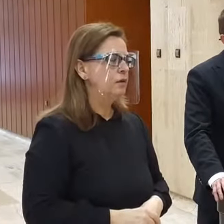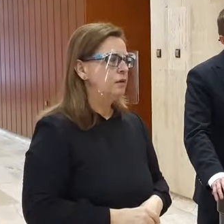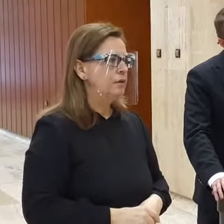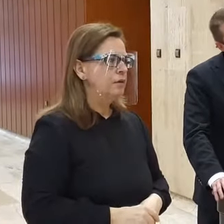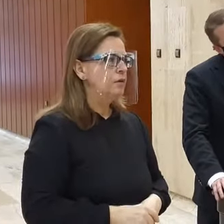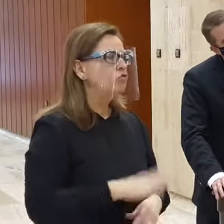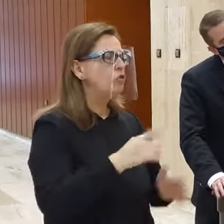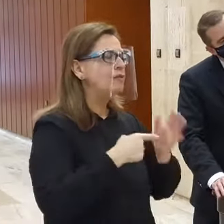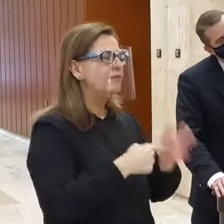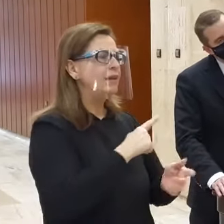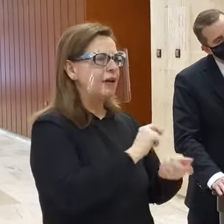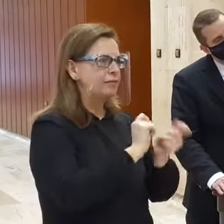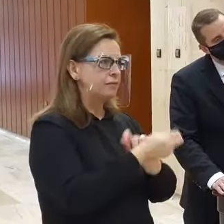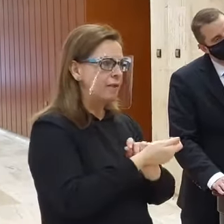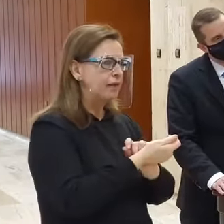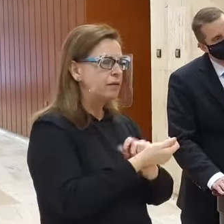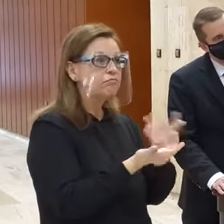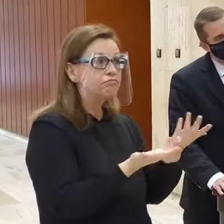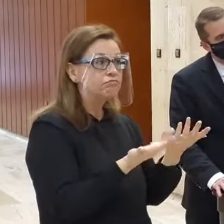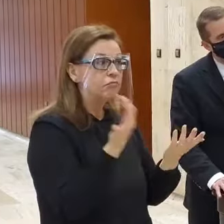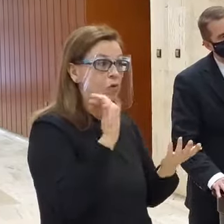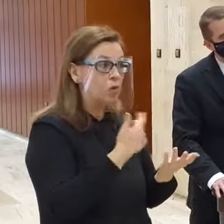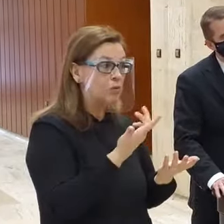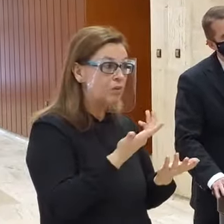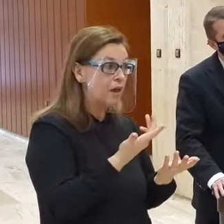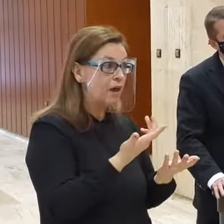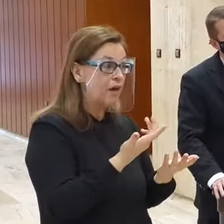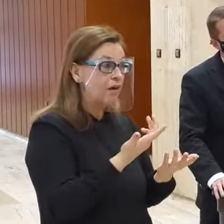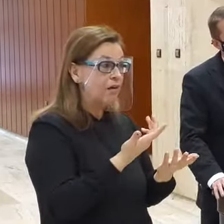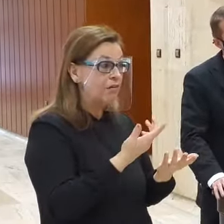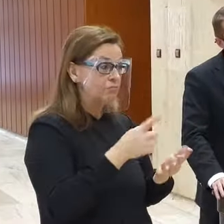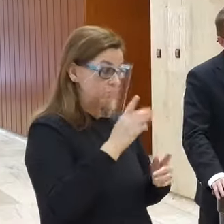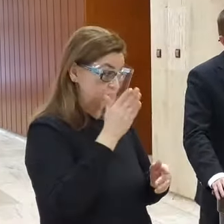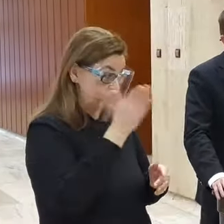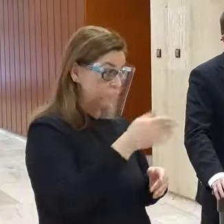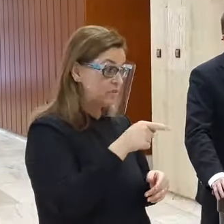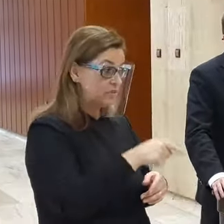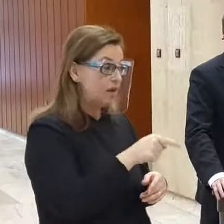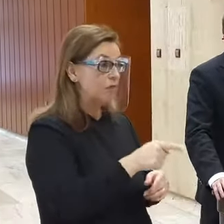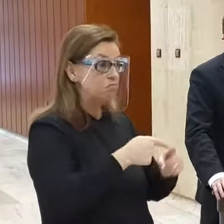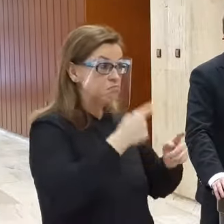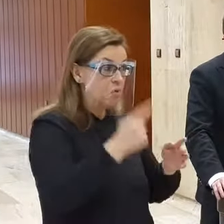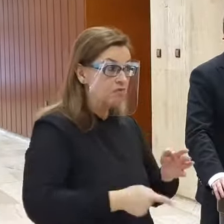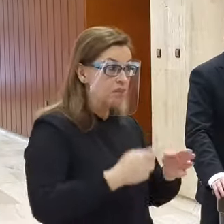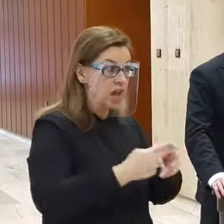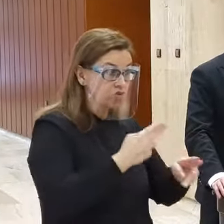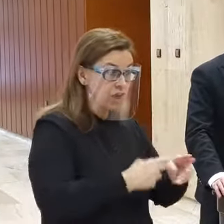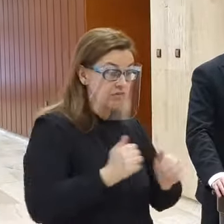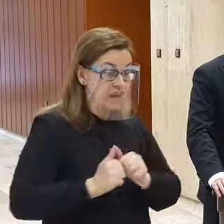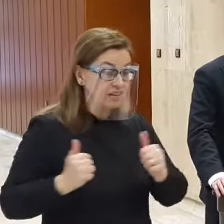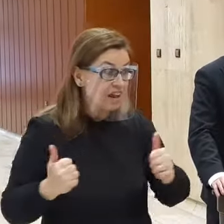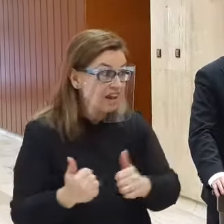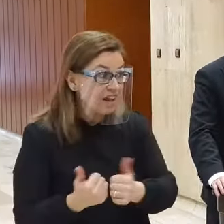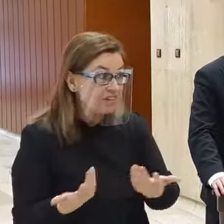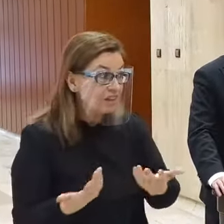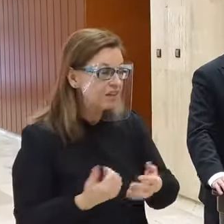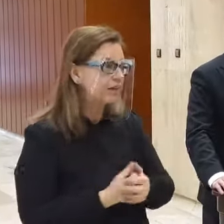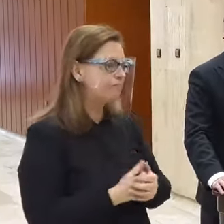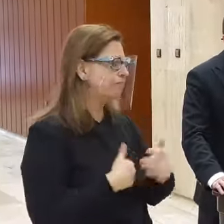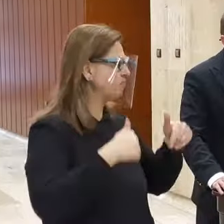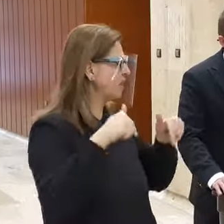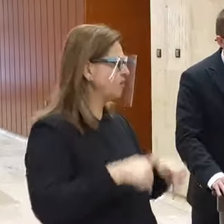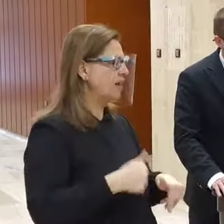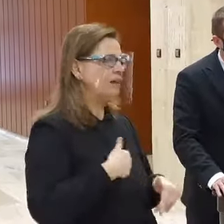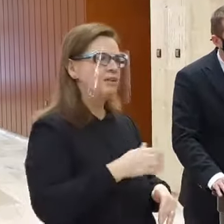zmeny majú ľudia, ktoré sú možné zloženie, aké sa pohybejšiavne karantéry V tejto chvíli sa nedá vylúčiť